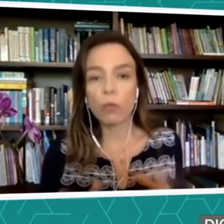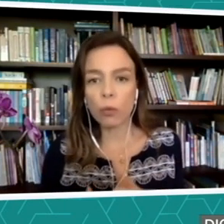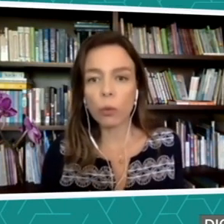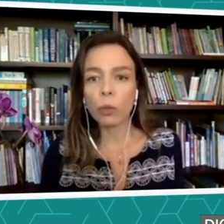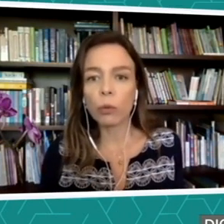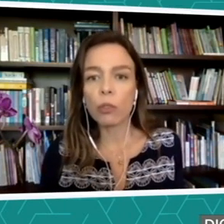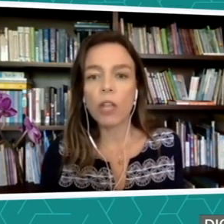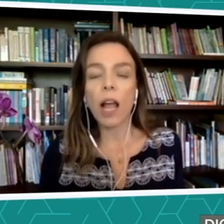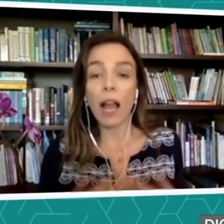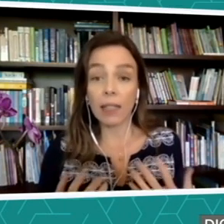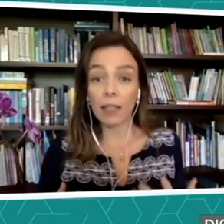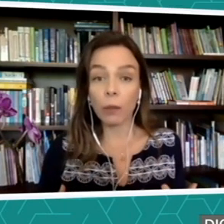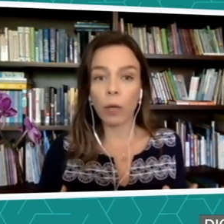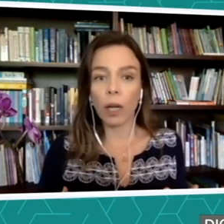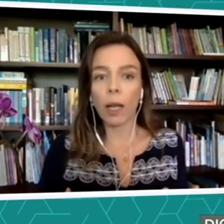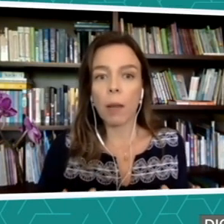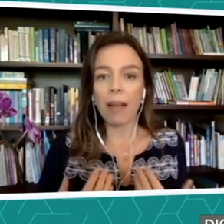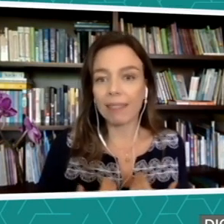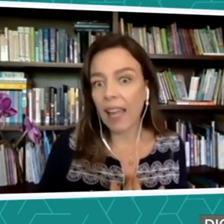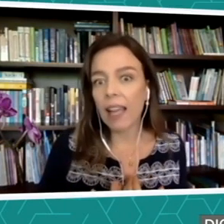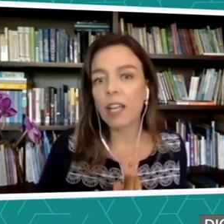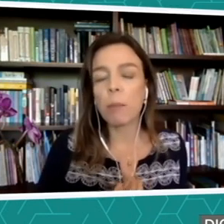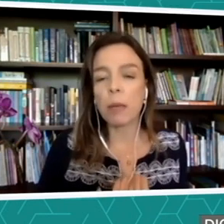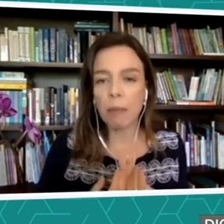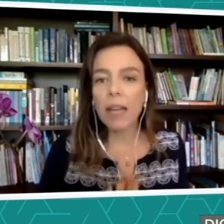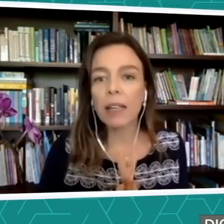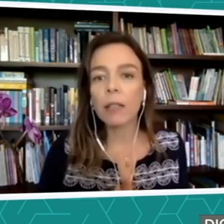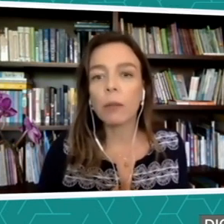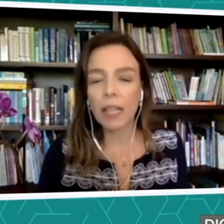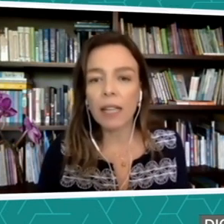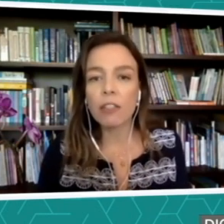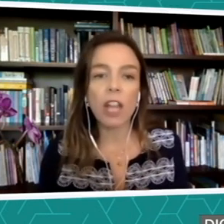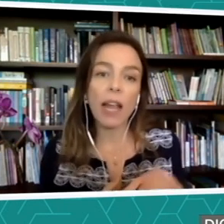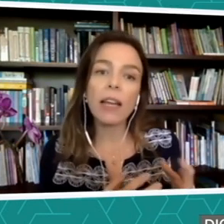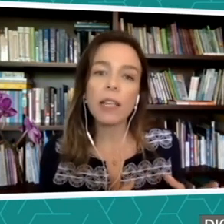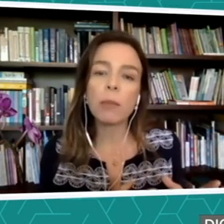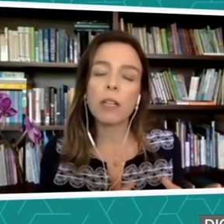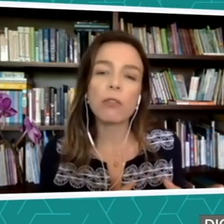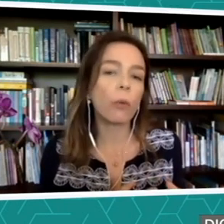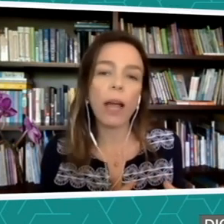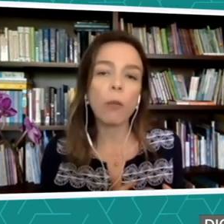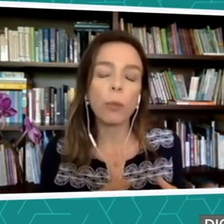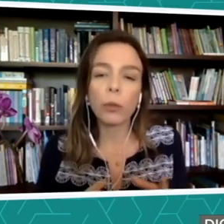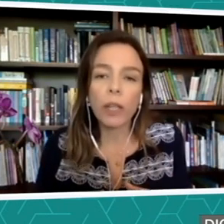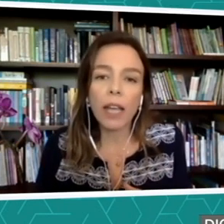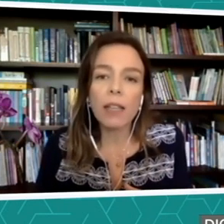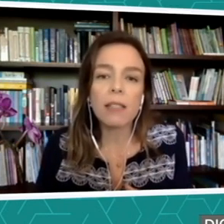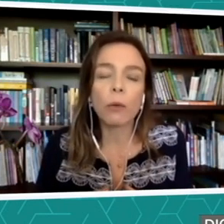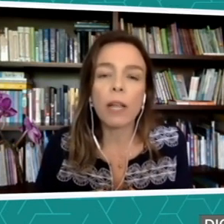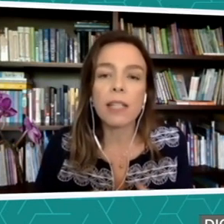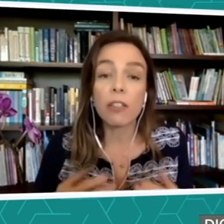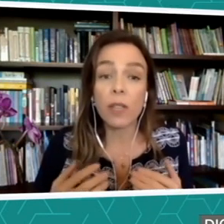surdos, a língua materna, a primeira língua deles é Libras, não é o português. Às vezes,